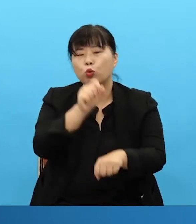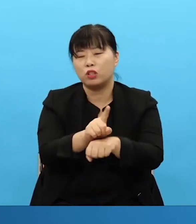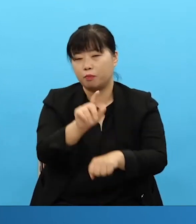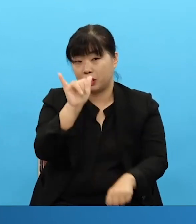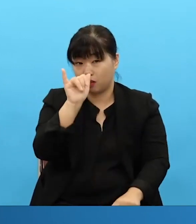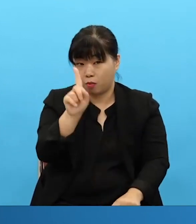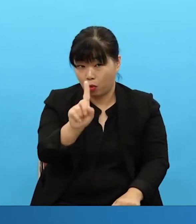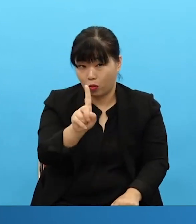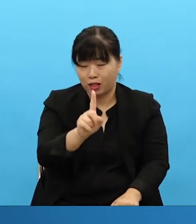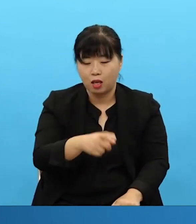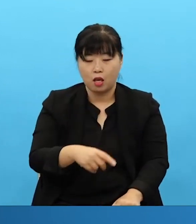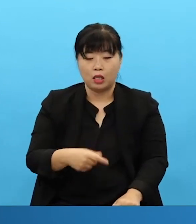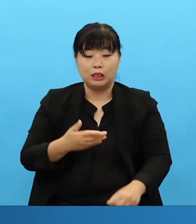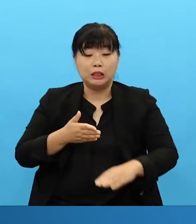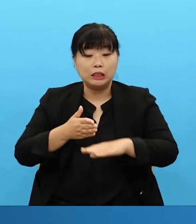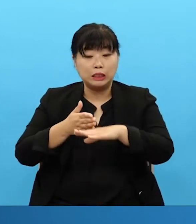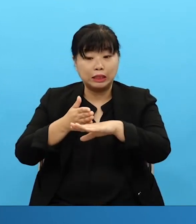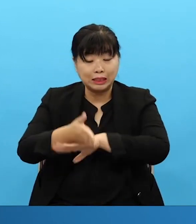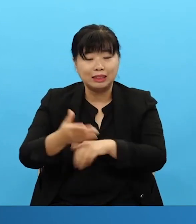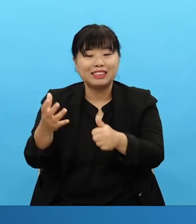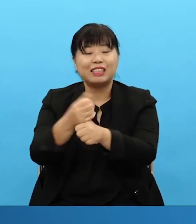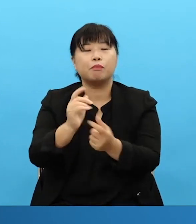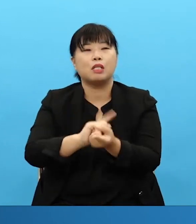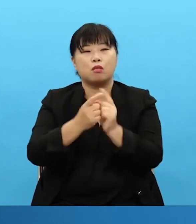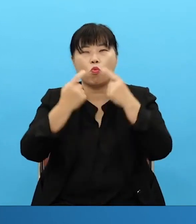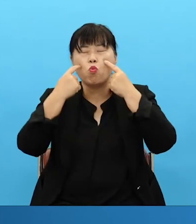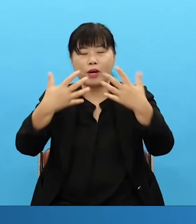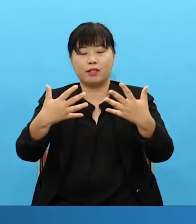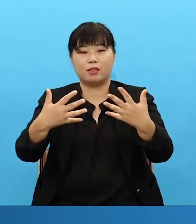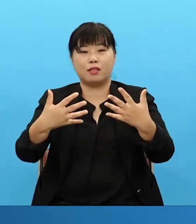But if you hold on to it a little bit late one advantage is that you hold on to it accurately because you're